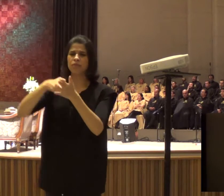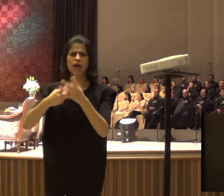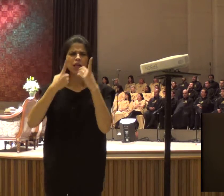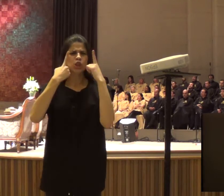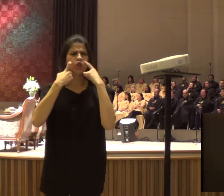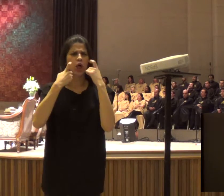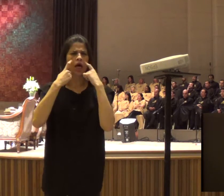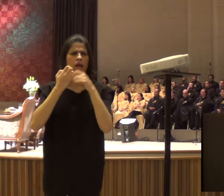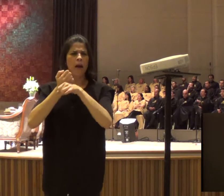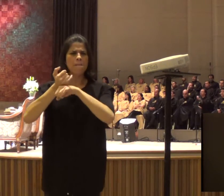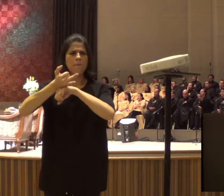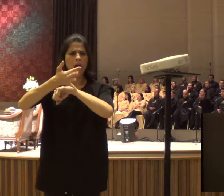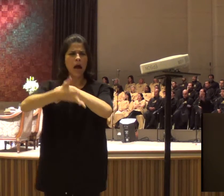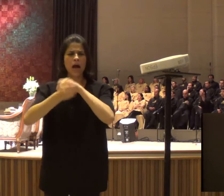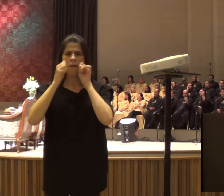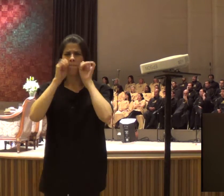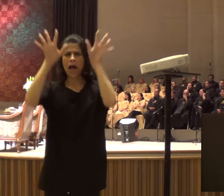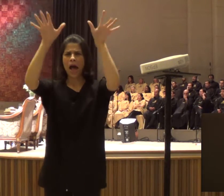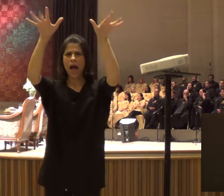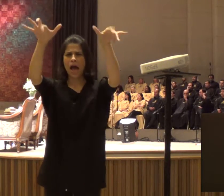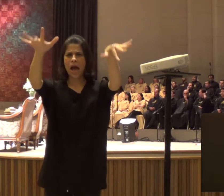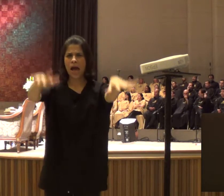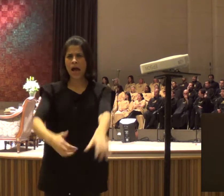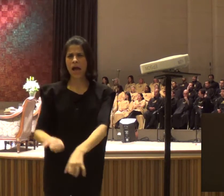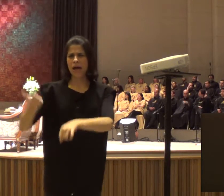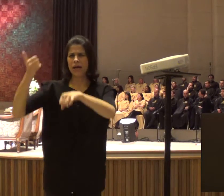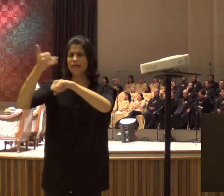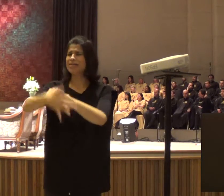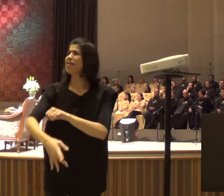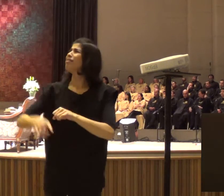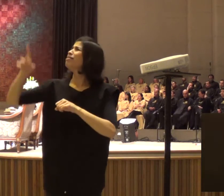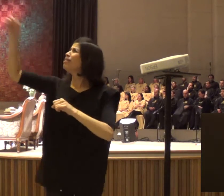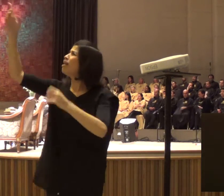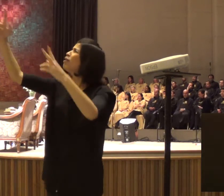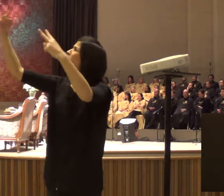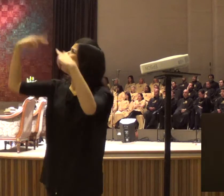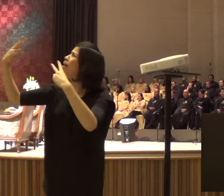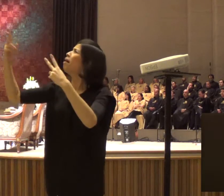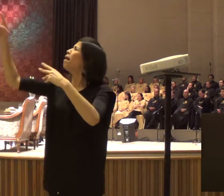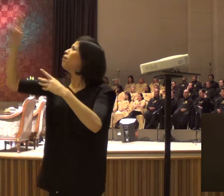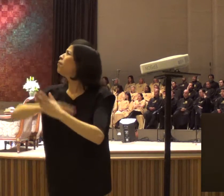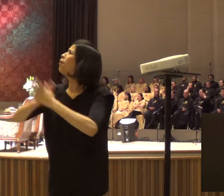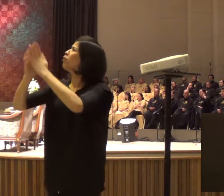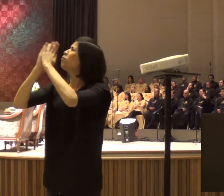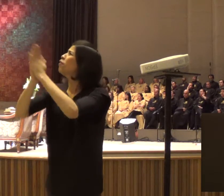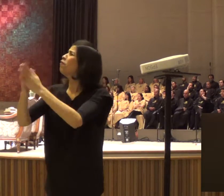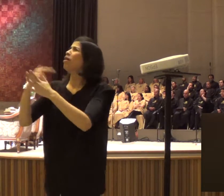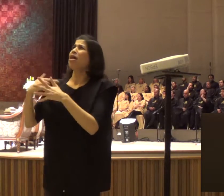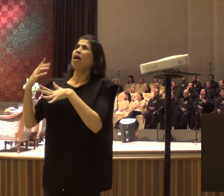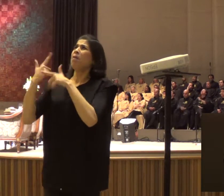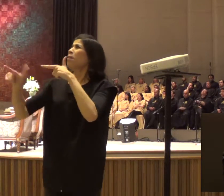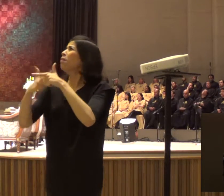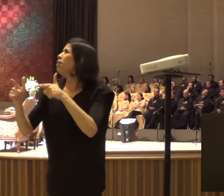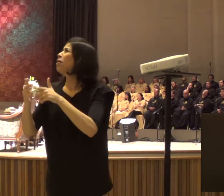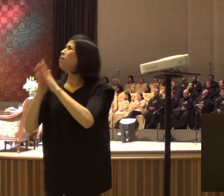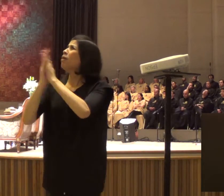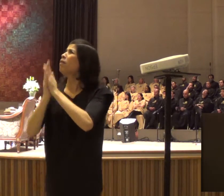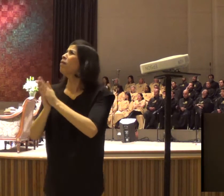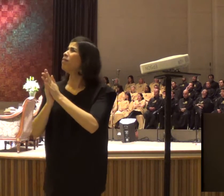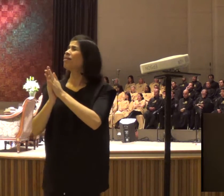chorou e disse, Senhor, será que o Senhor me ouviu? Será que o Senhor está entendendo, o que está acontecendo comigo? E ela saiu para ir no cabeleireiro, era uma